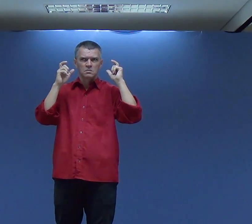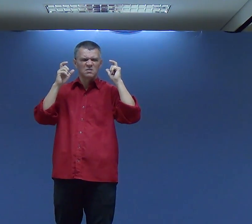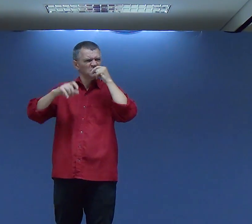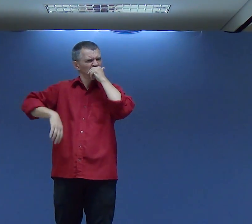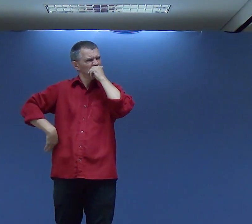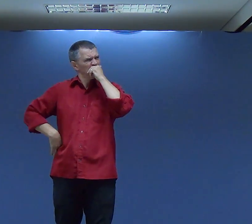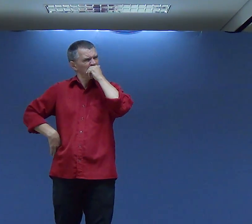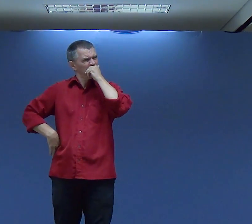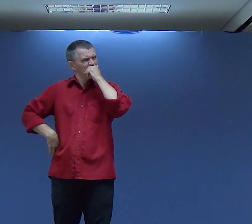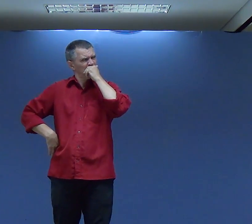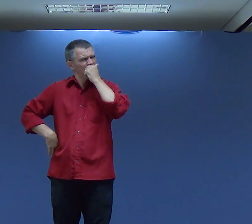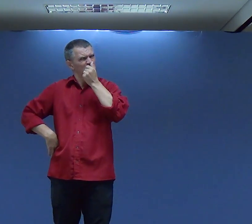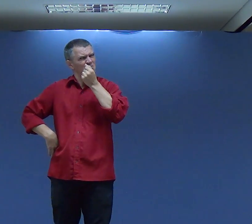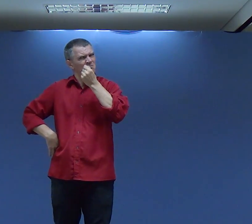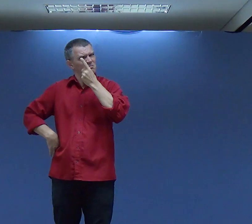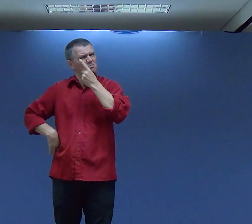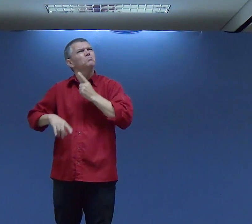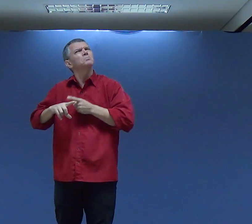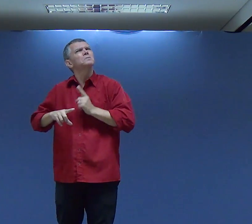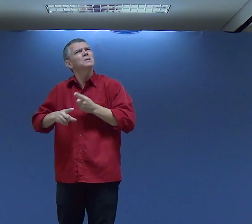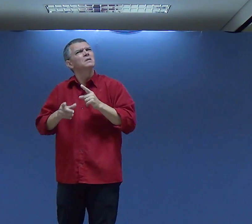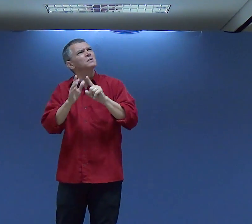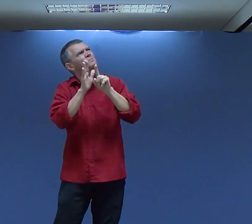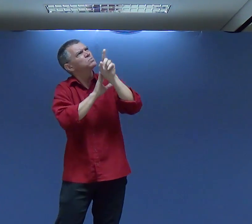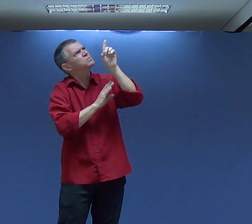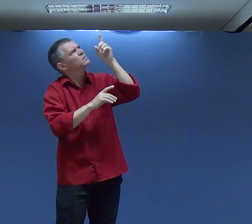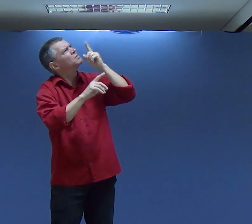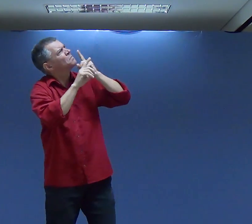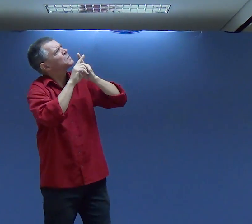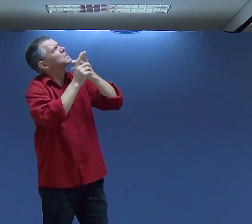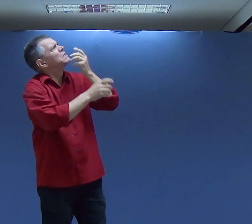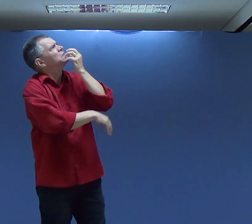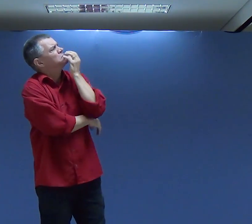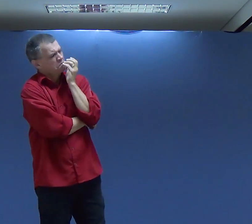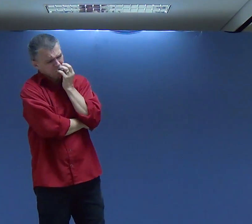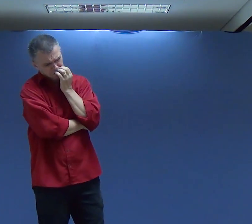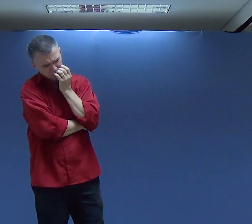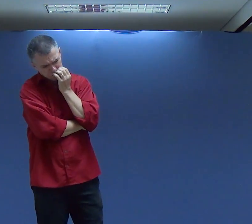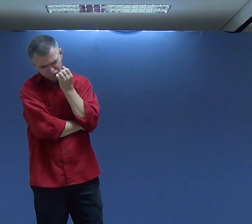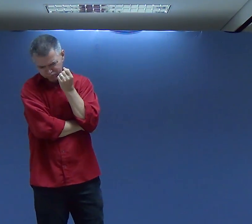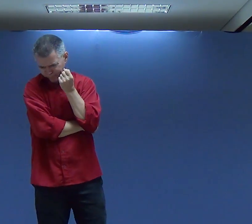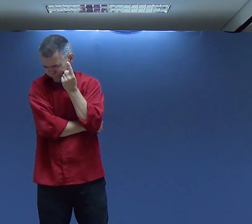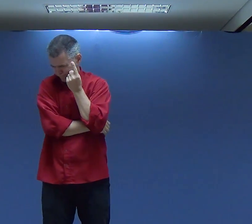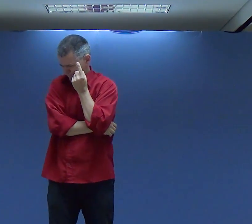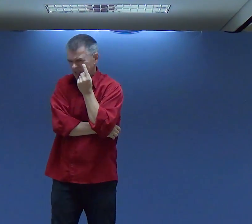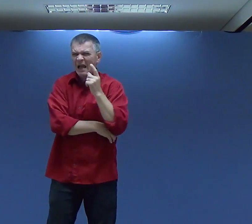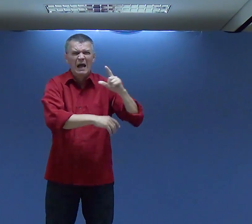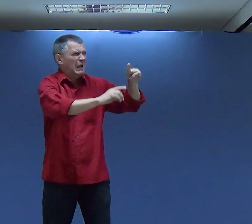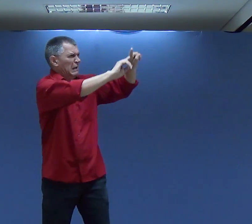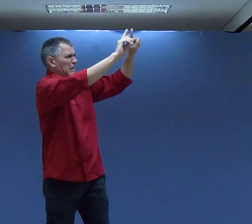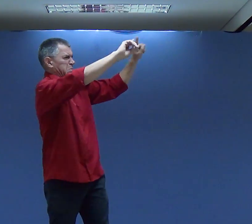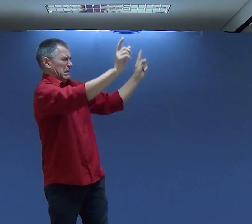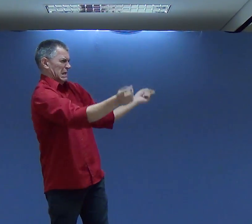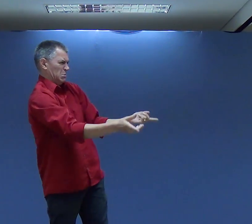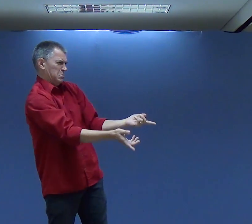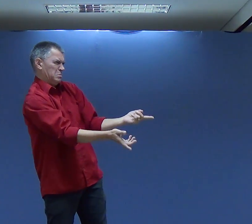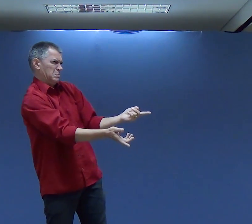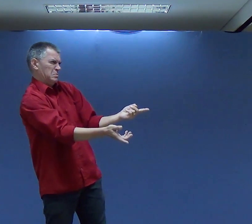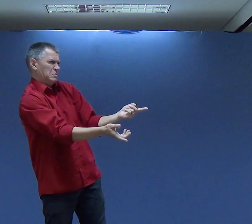no meu sonho Fiquei com esse sentimento Ao acordar, perguntei a Deus Que sonho estranho